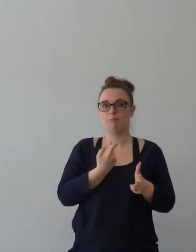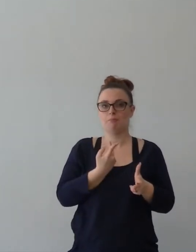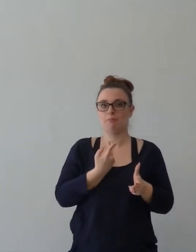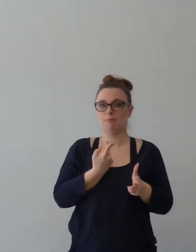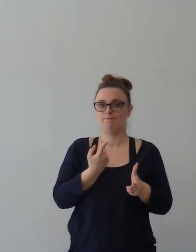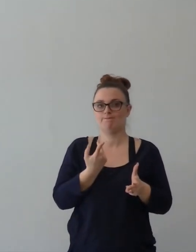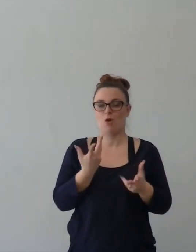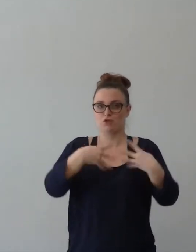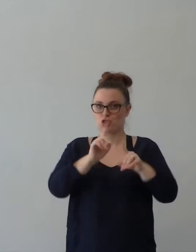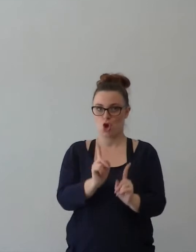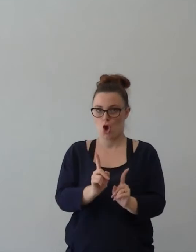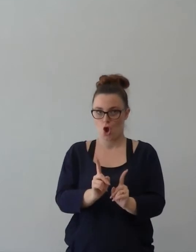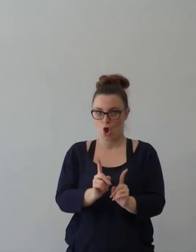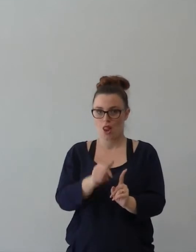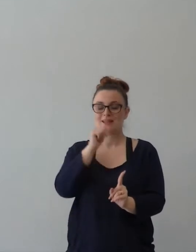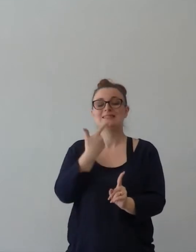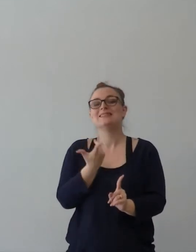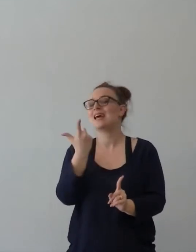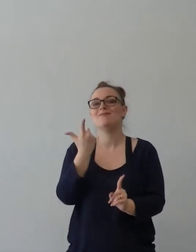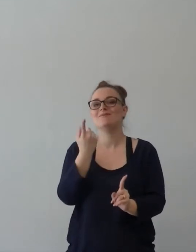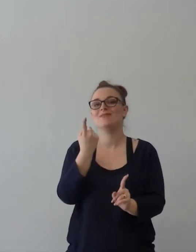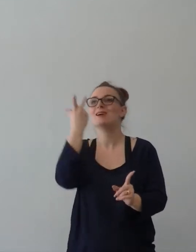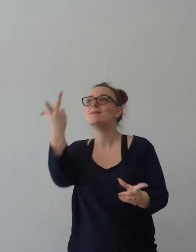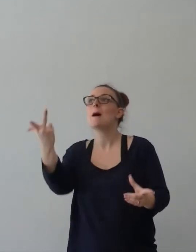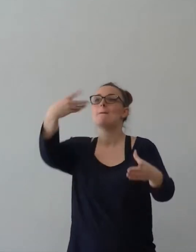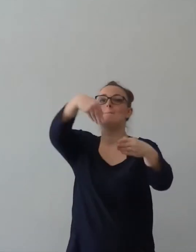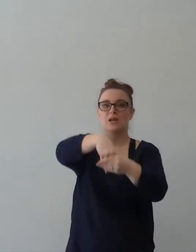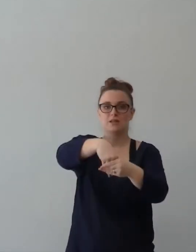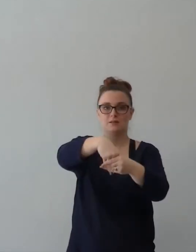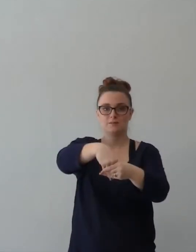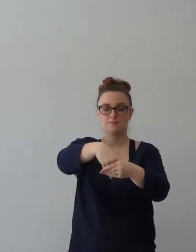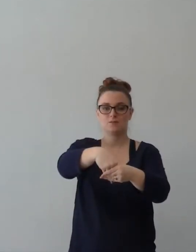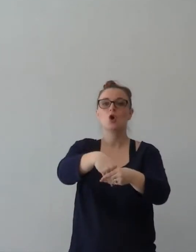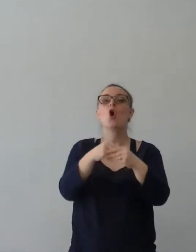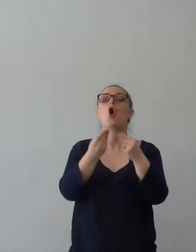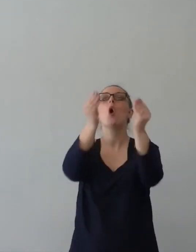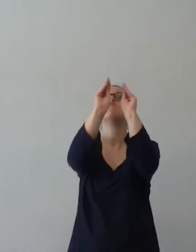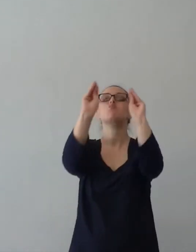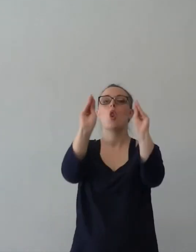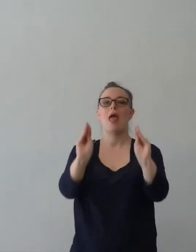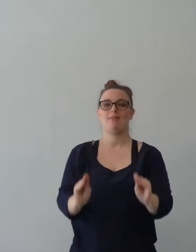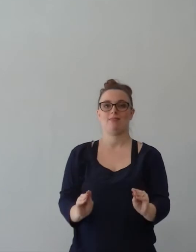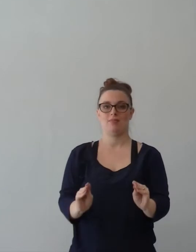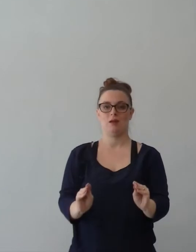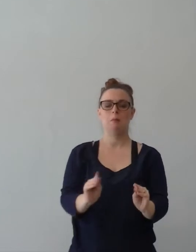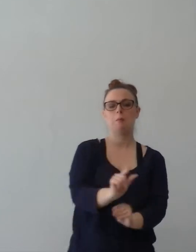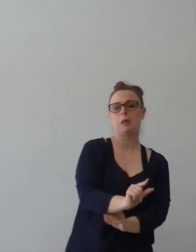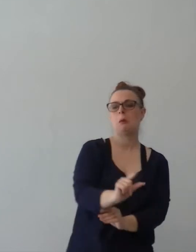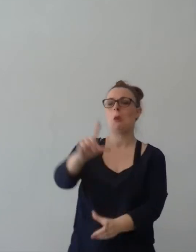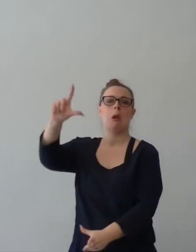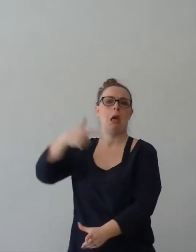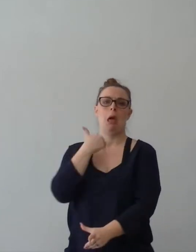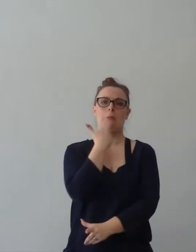connesso e stia lavorando in qualcosa da piccolo a grosso. Per questo noi come chiesa